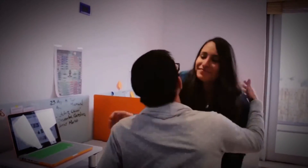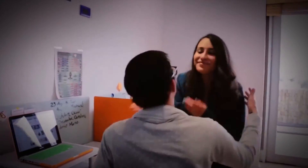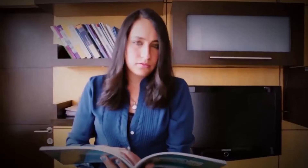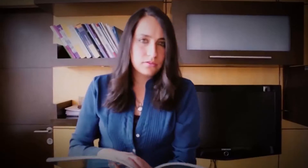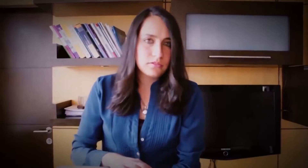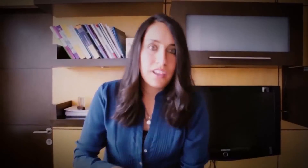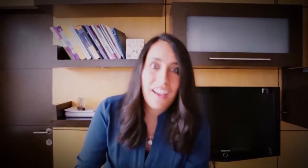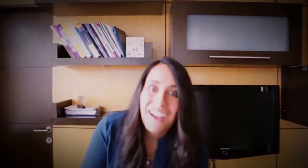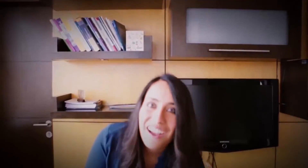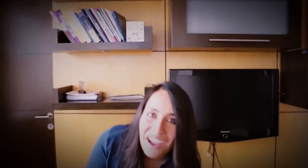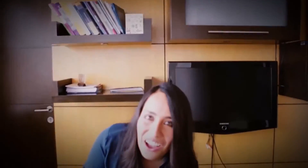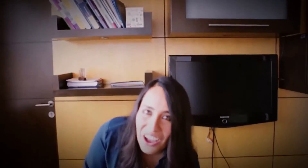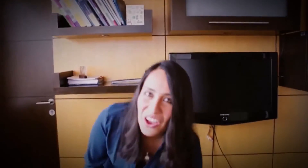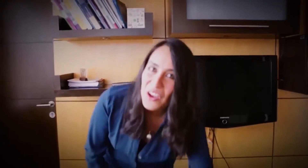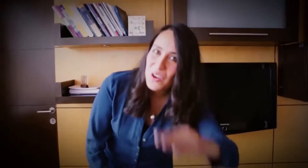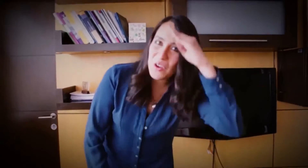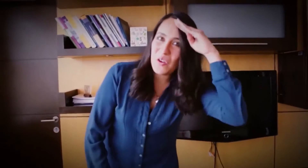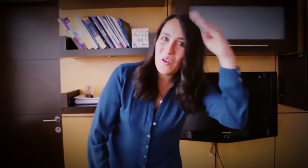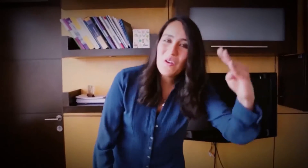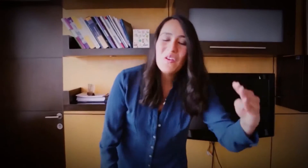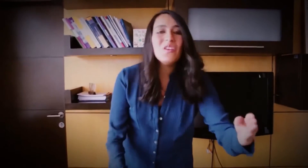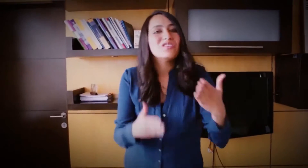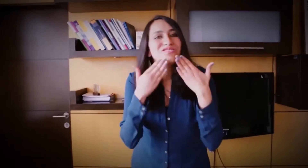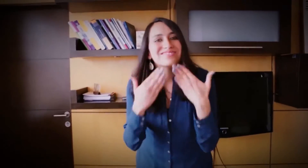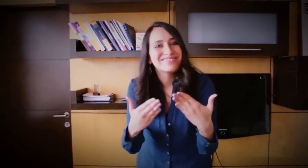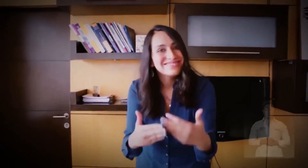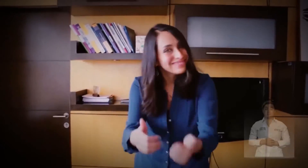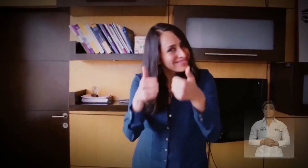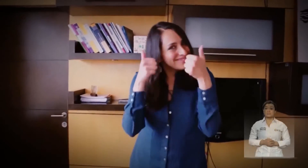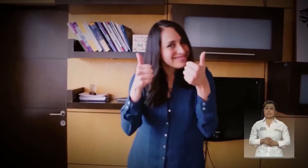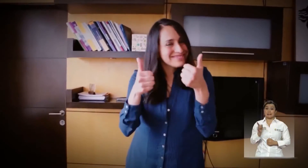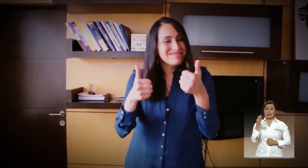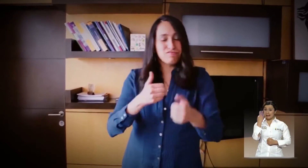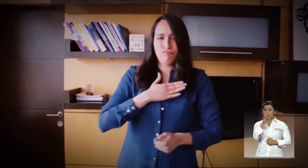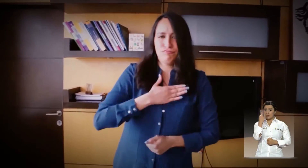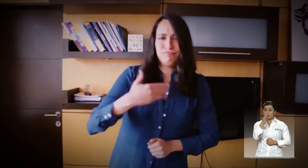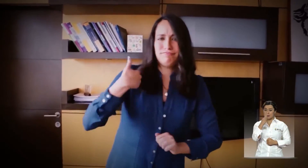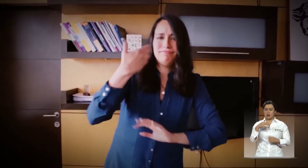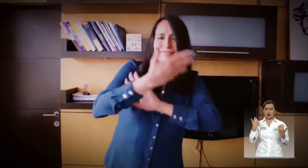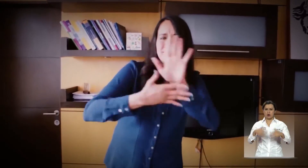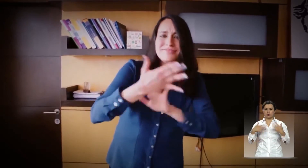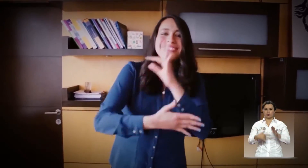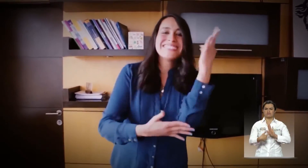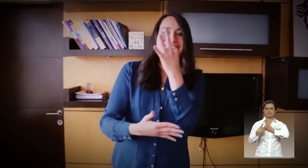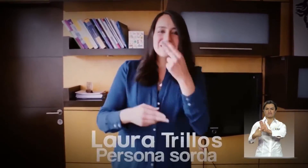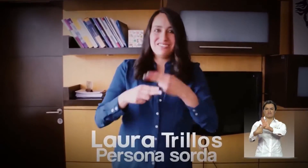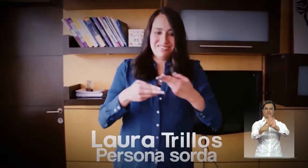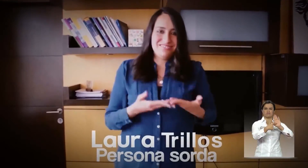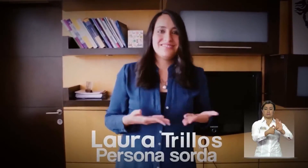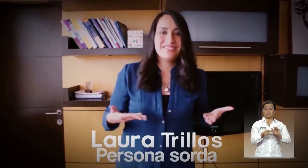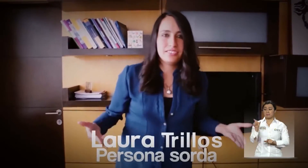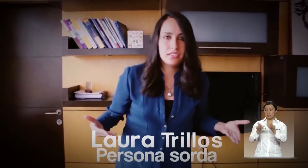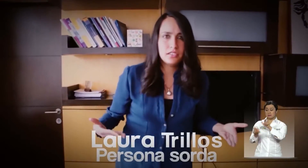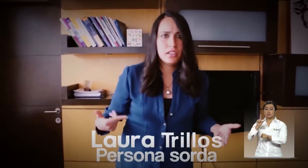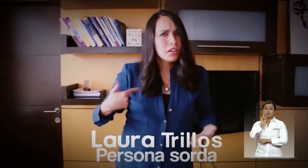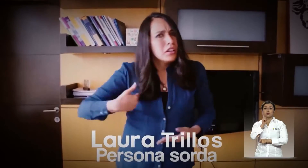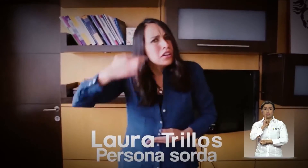Música Hola, ¿cómo estás? Laura ha hecho visibles las capacidades de los profesionales